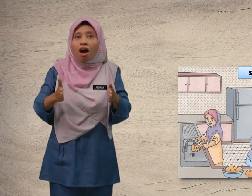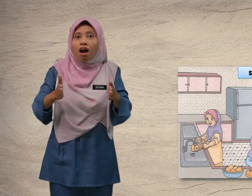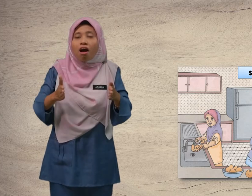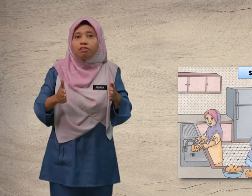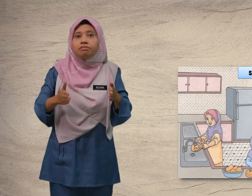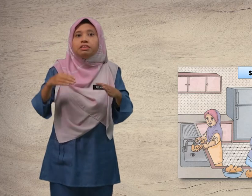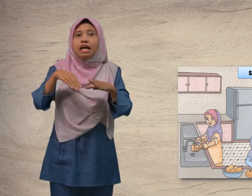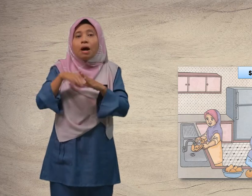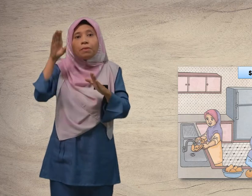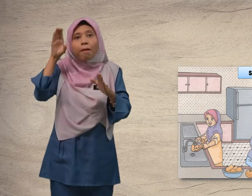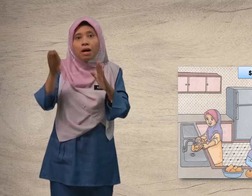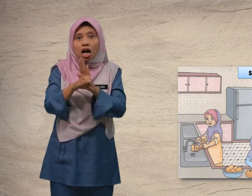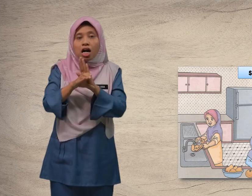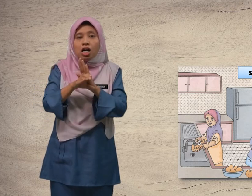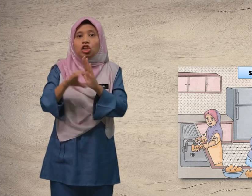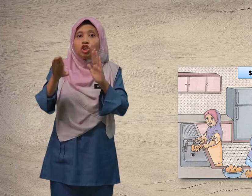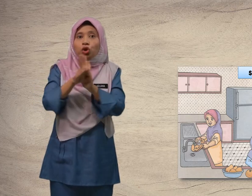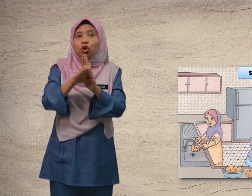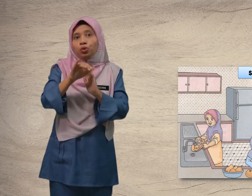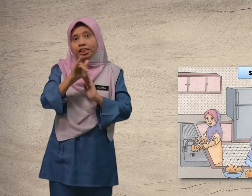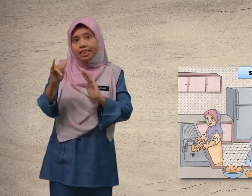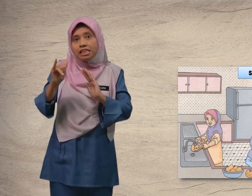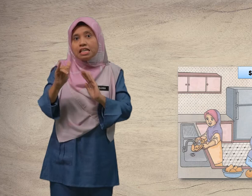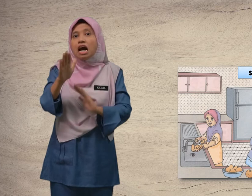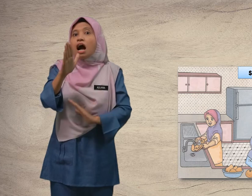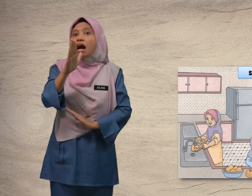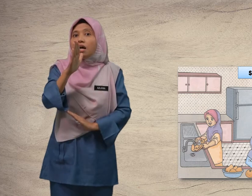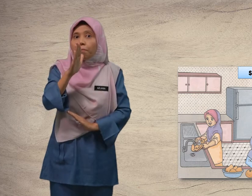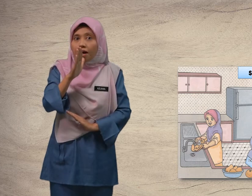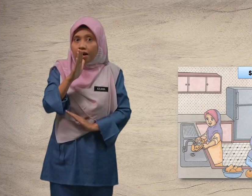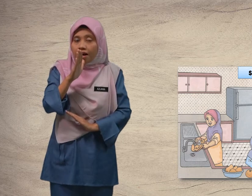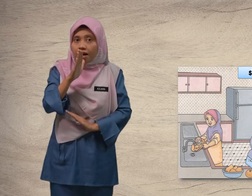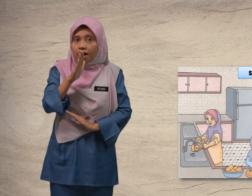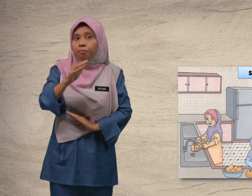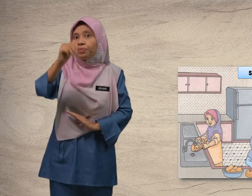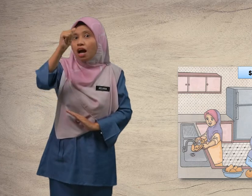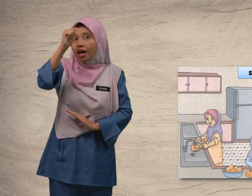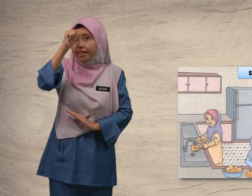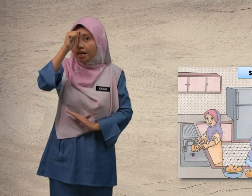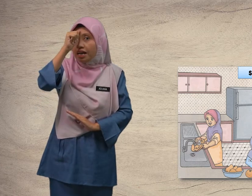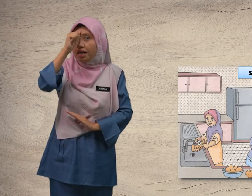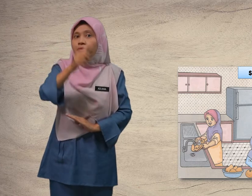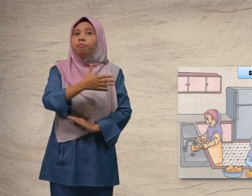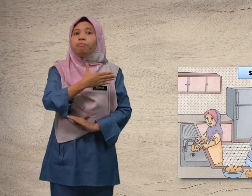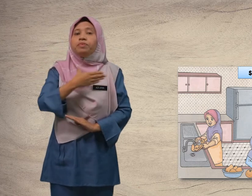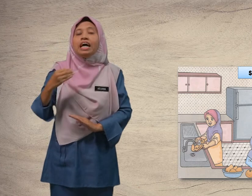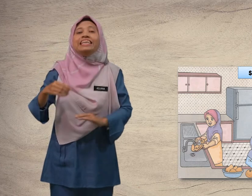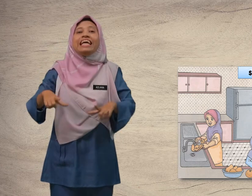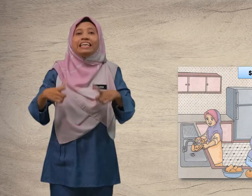dalam gambar. Contohnya, emak, ayah dan lain